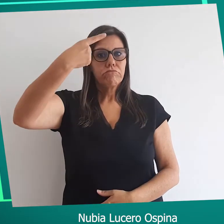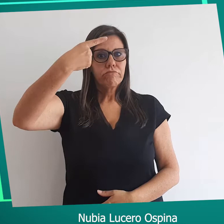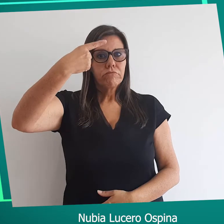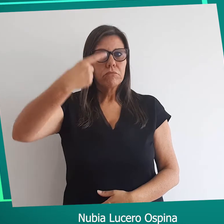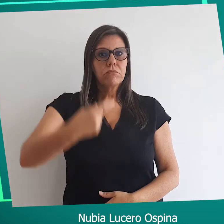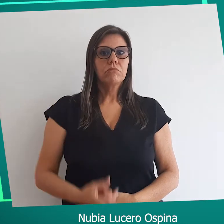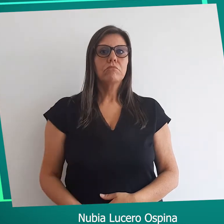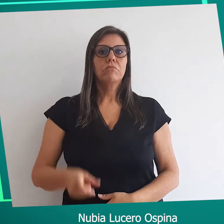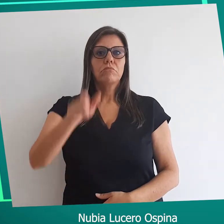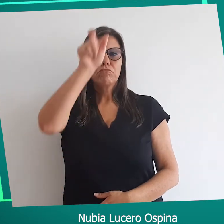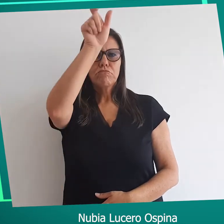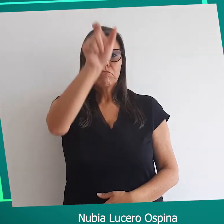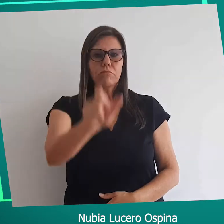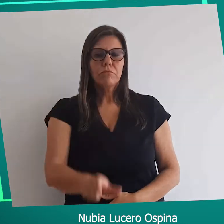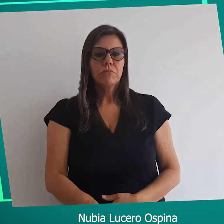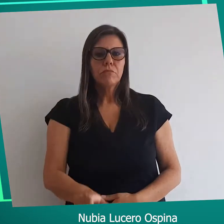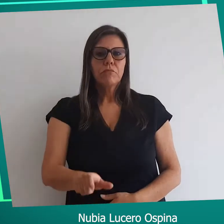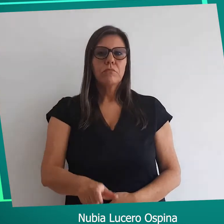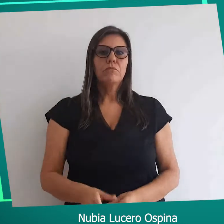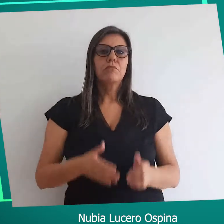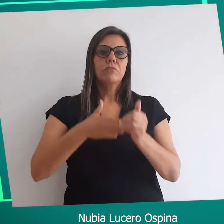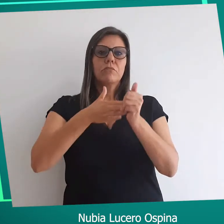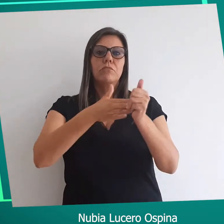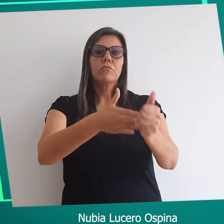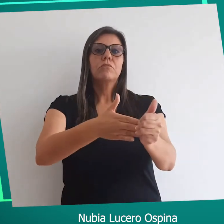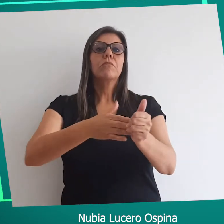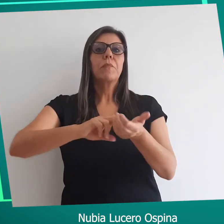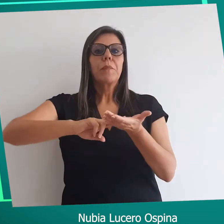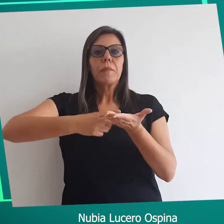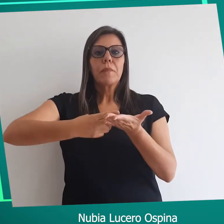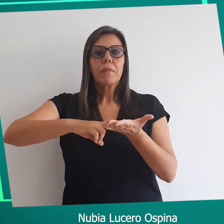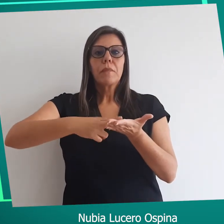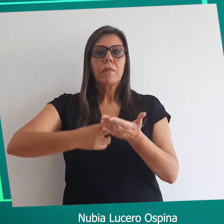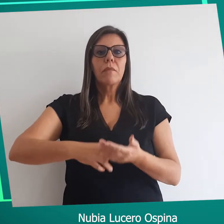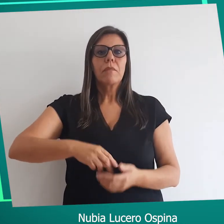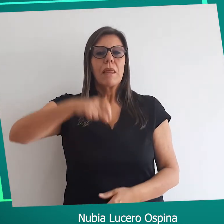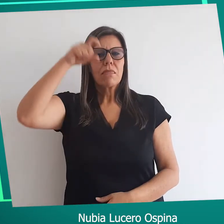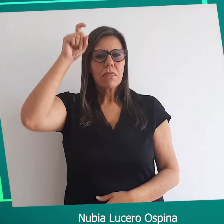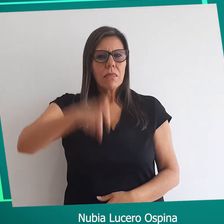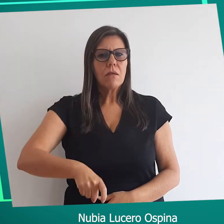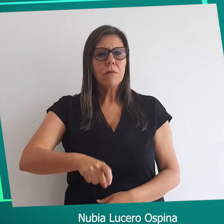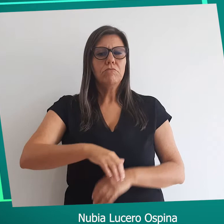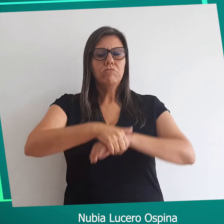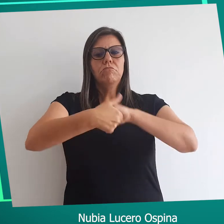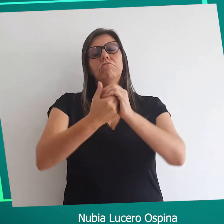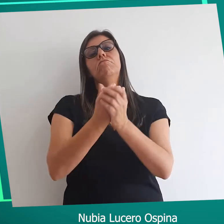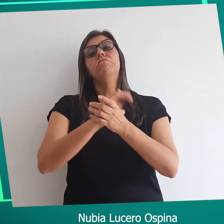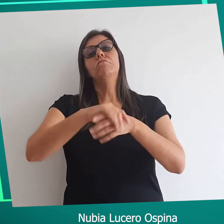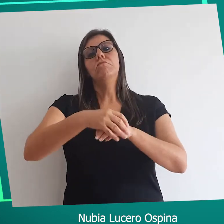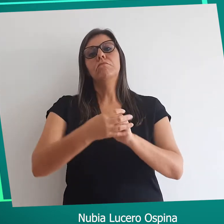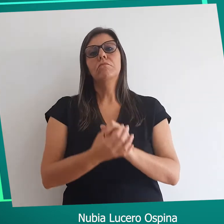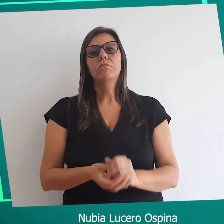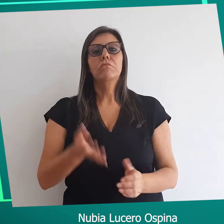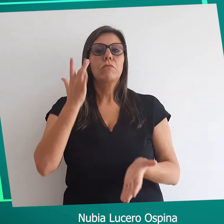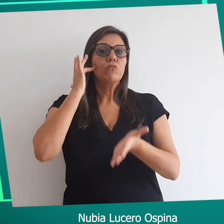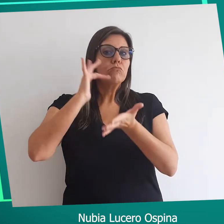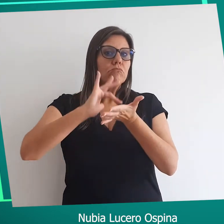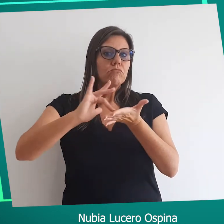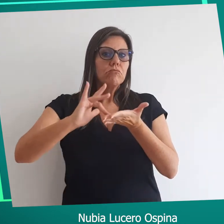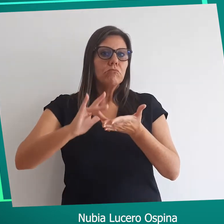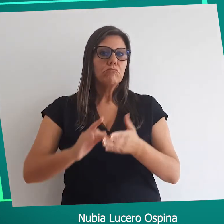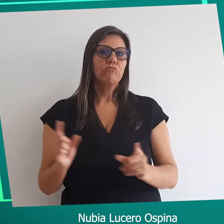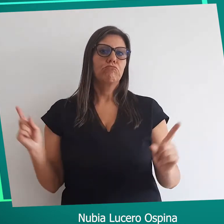primero realice el lavado de manos antes y después de tener contacto con la persona sordociega